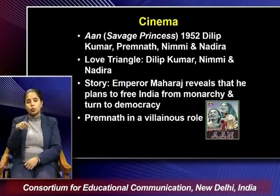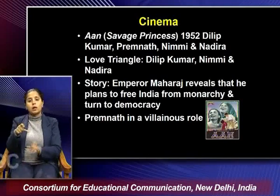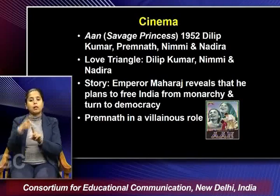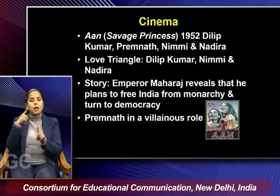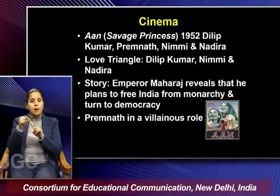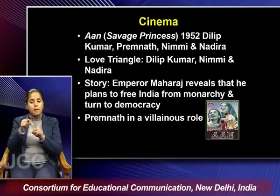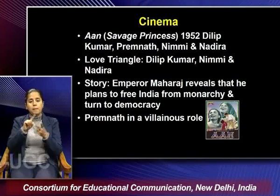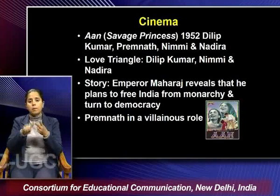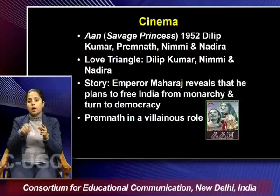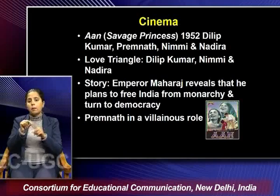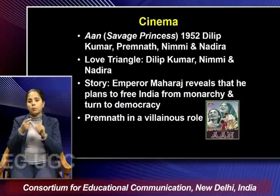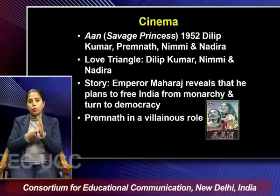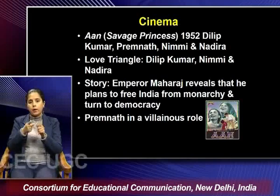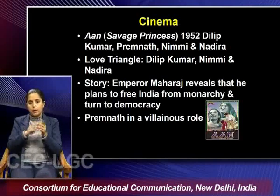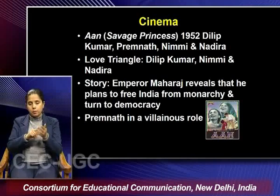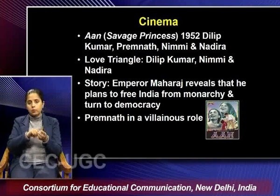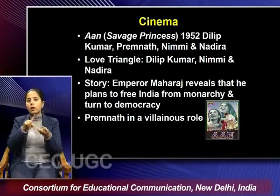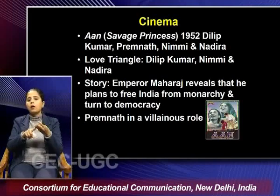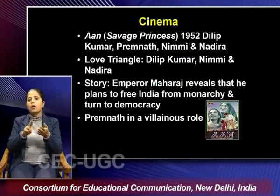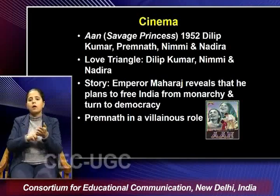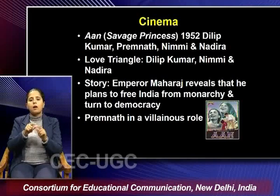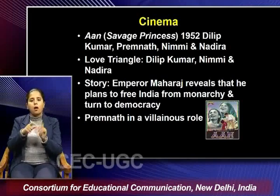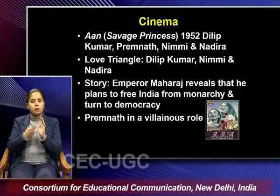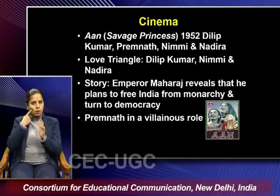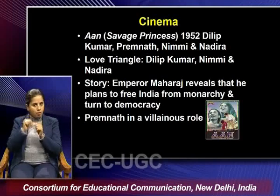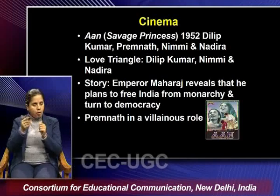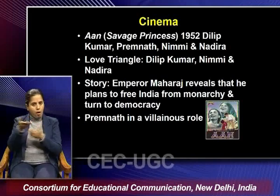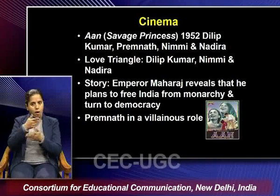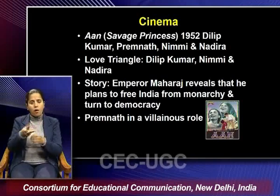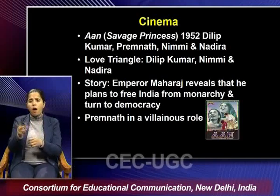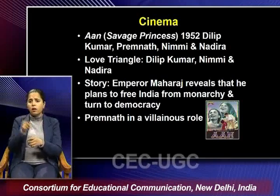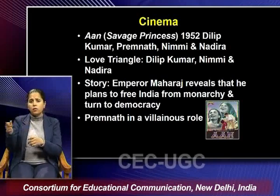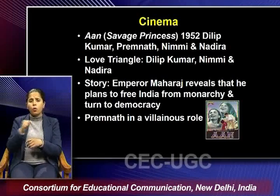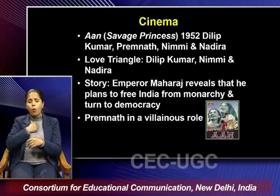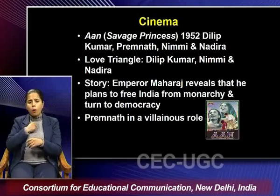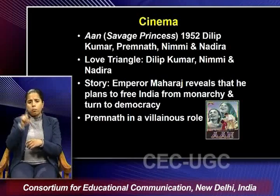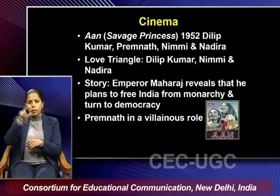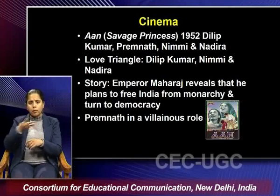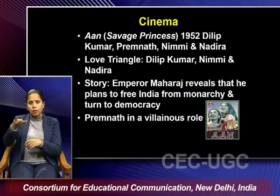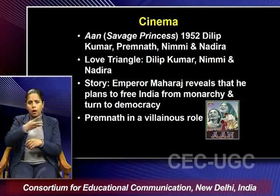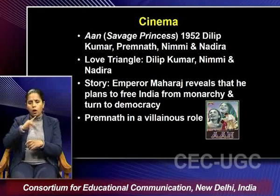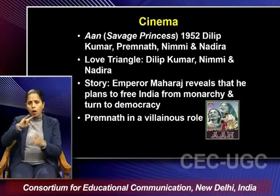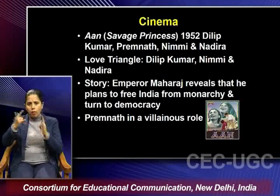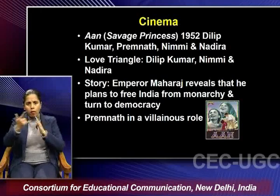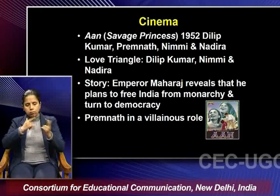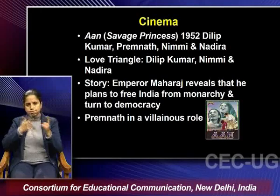premnath nimmi and nadira were there and again it is a love triangle between dilip kumar nimmi and nadira